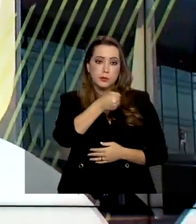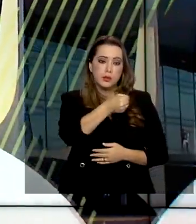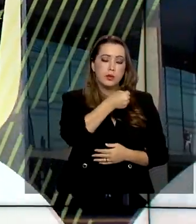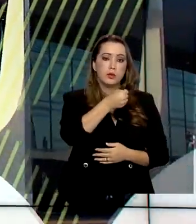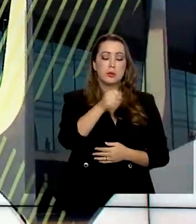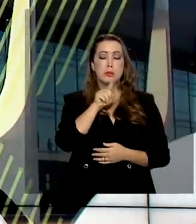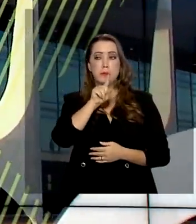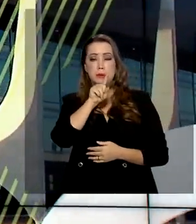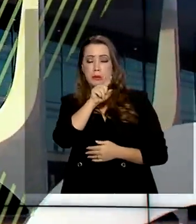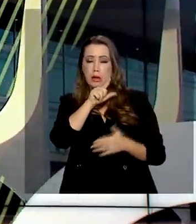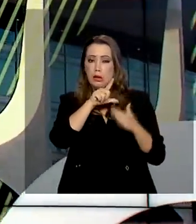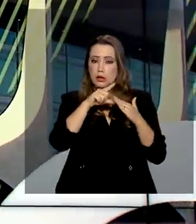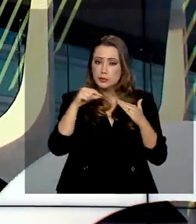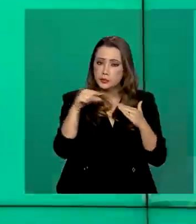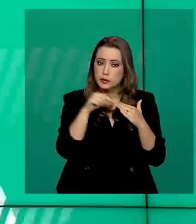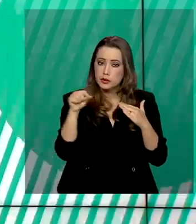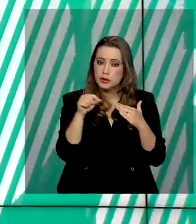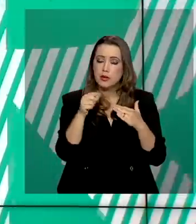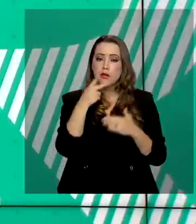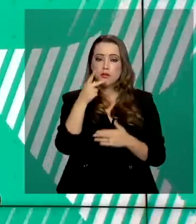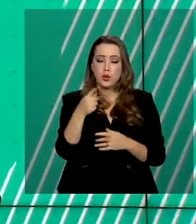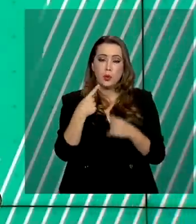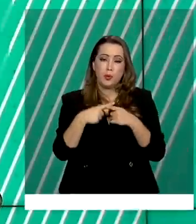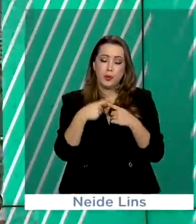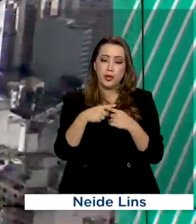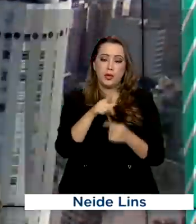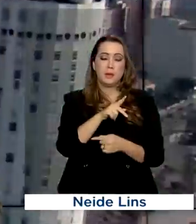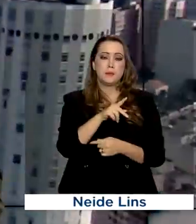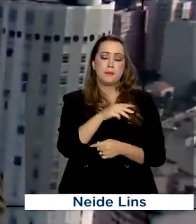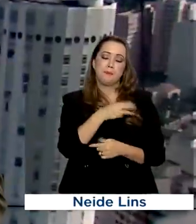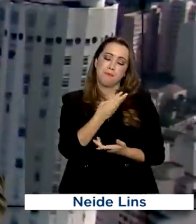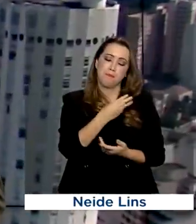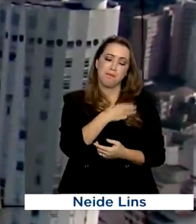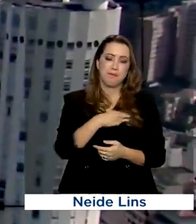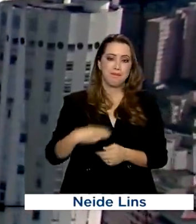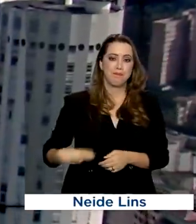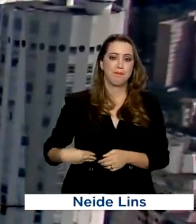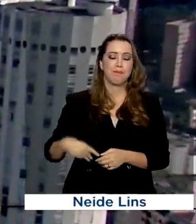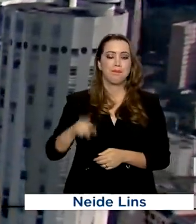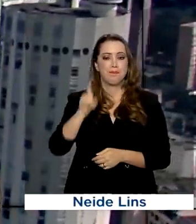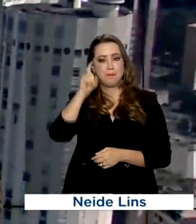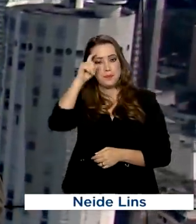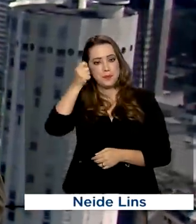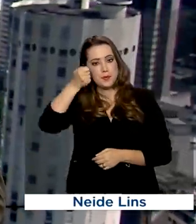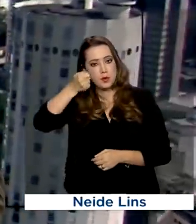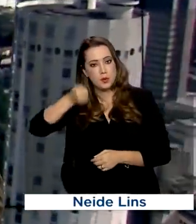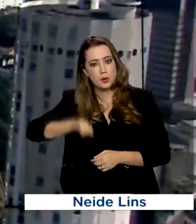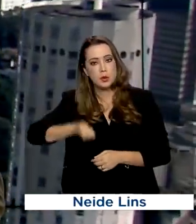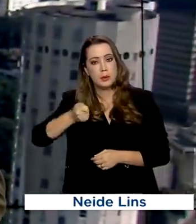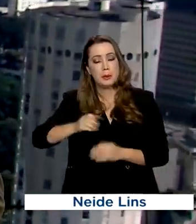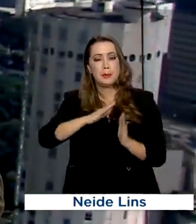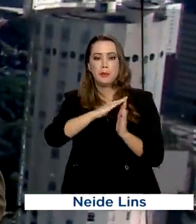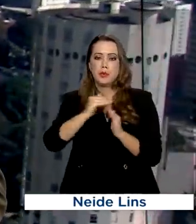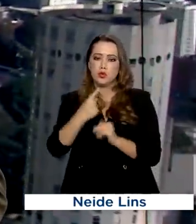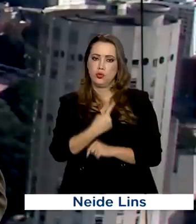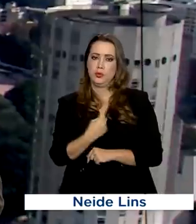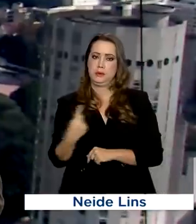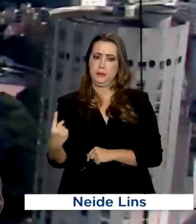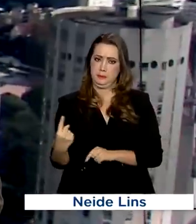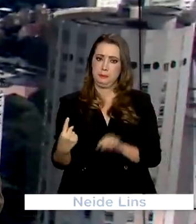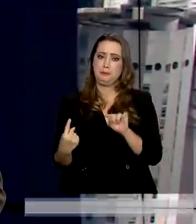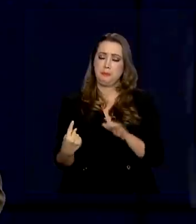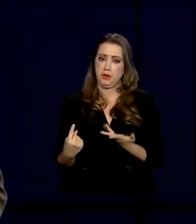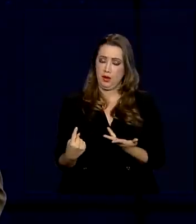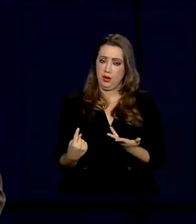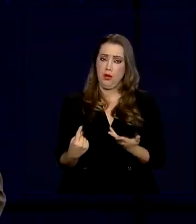Palácio do Planalto. Ele comentou o pedido de demissão do então ministro da Justiça e Segurança Pública, Sérgio Moro, nesta sexta